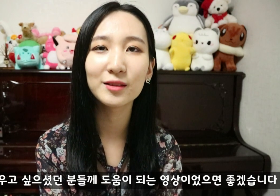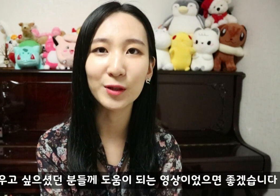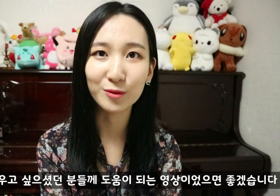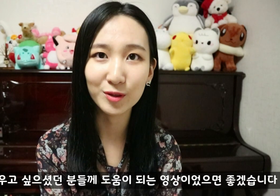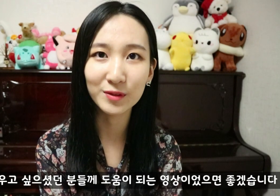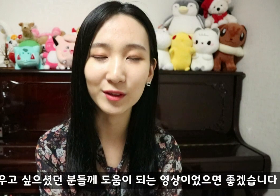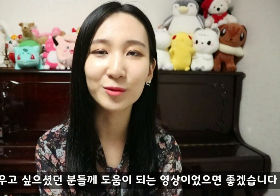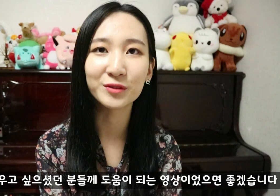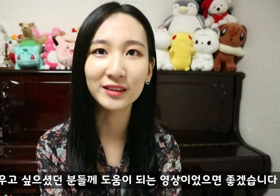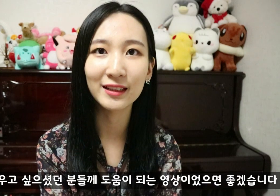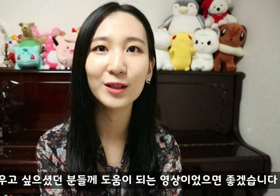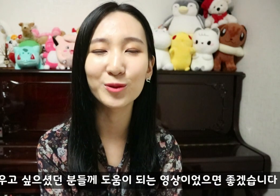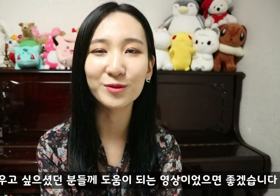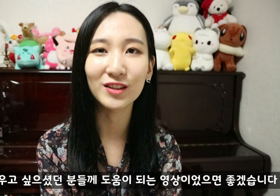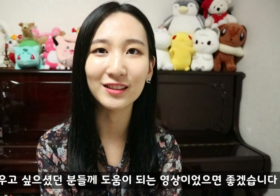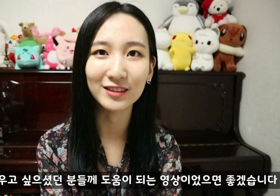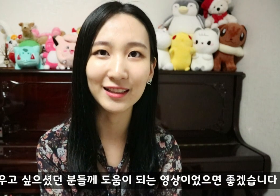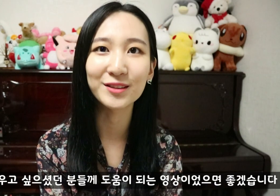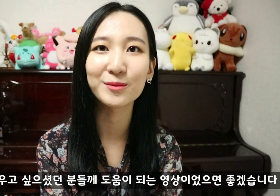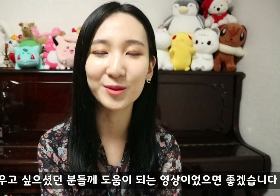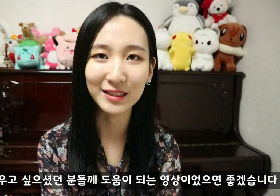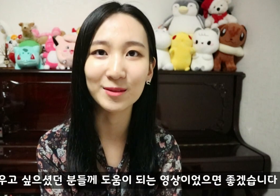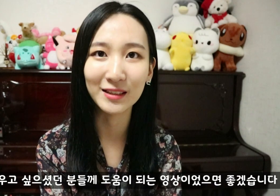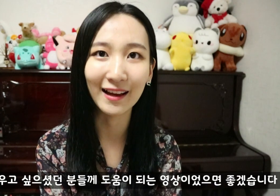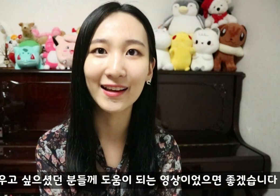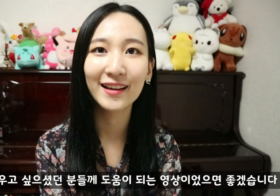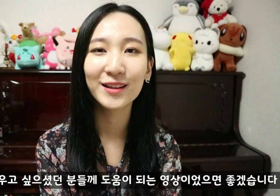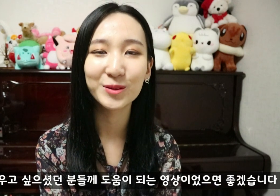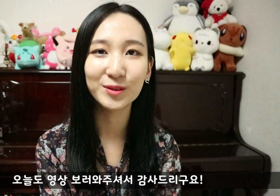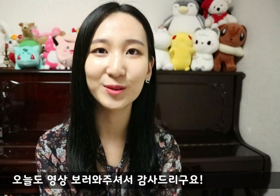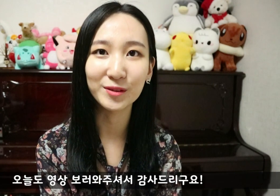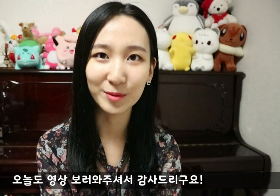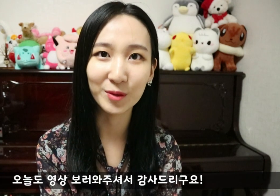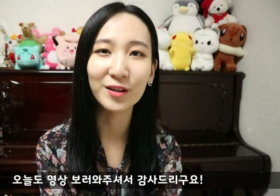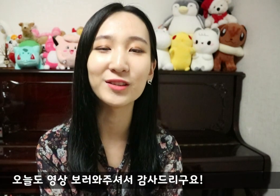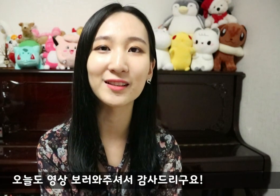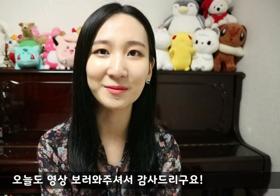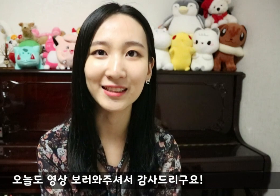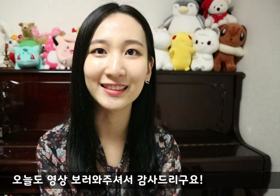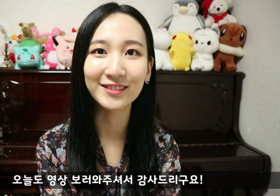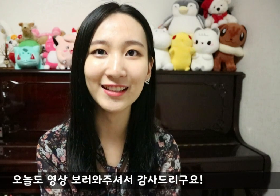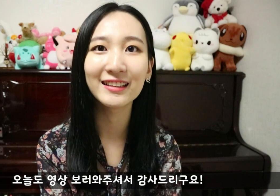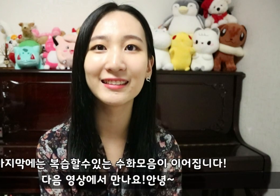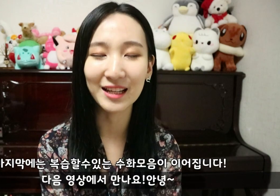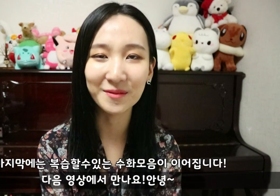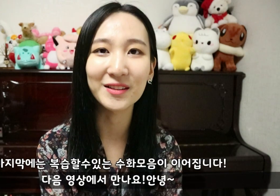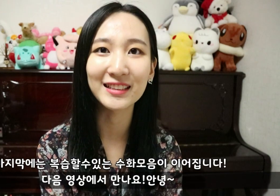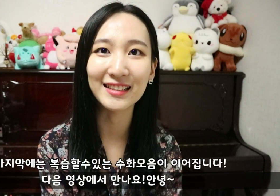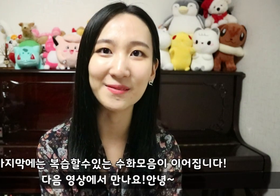배우고 싶으셨던 분들께 도움이 되는 영상이었으면 좋겠습니다 오늘도 영상 보러 와주셔서 감사드리고요 다음 영상에서